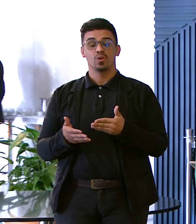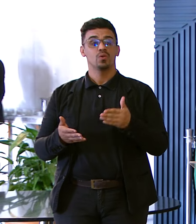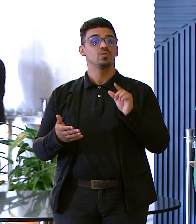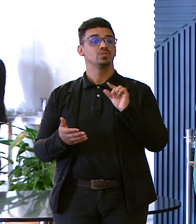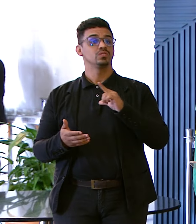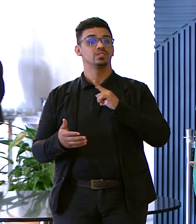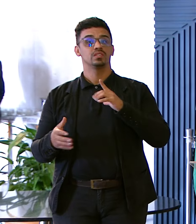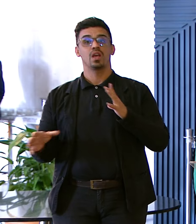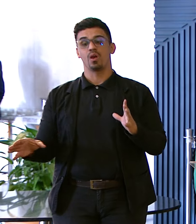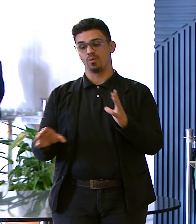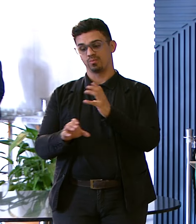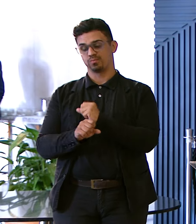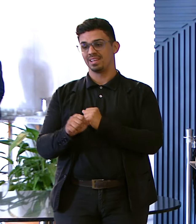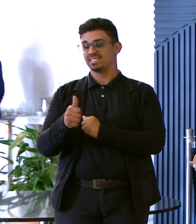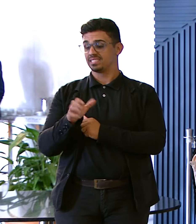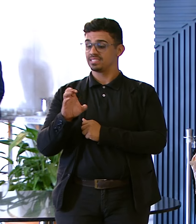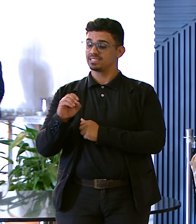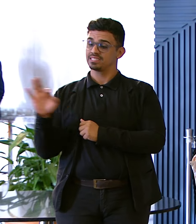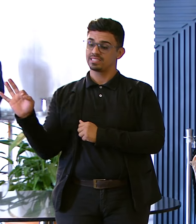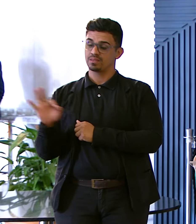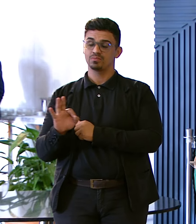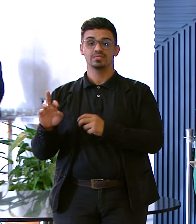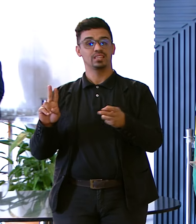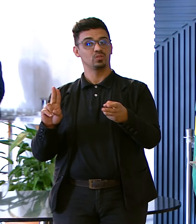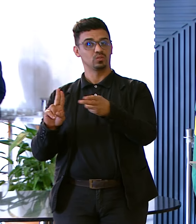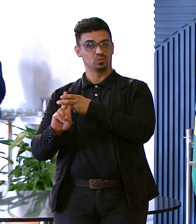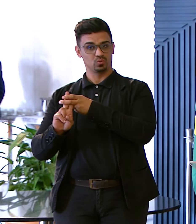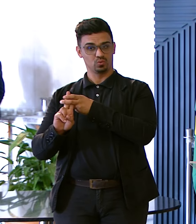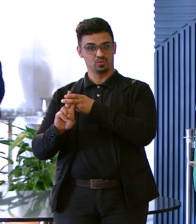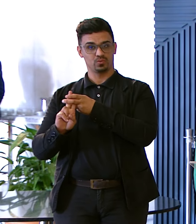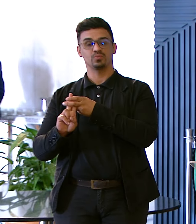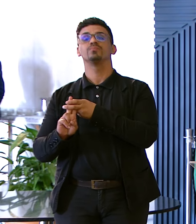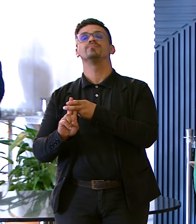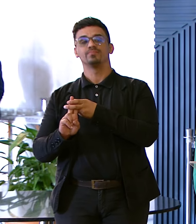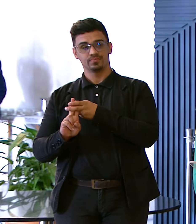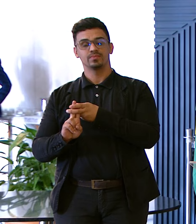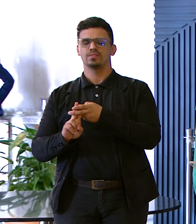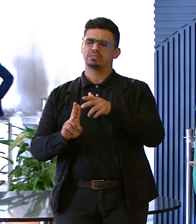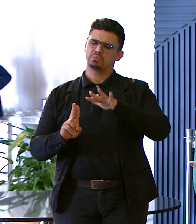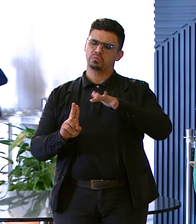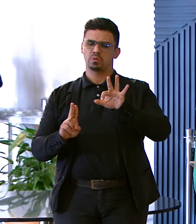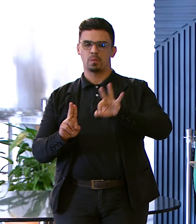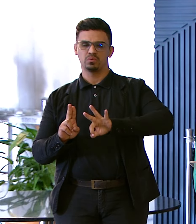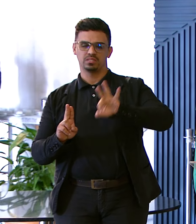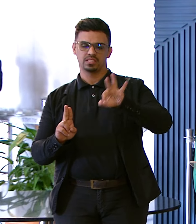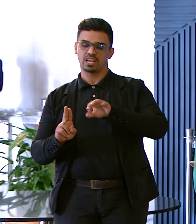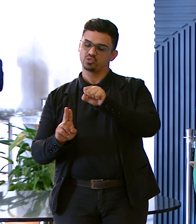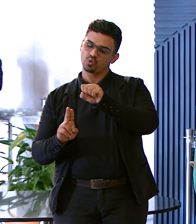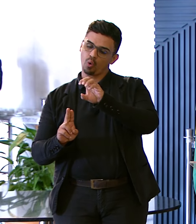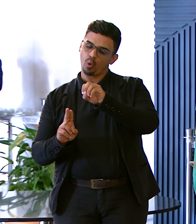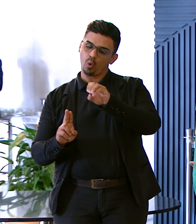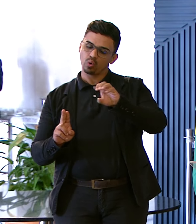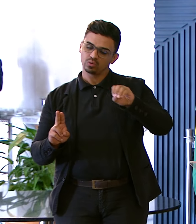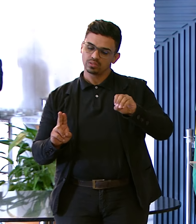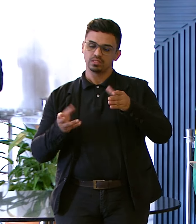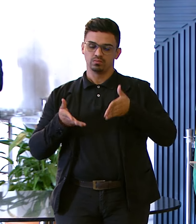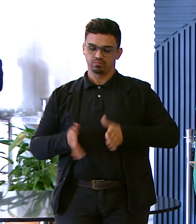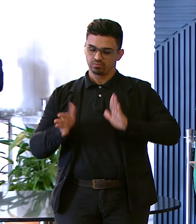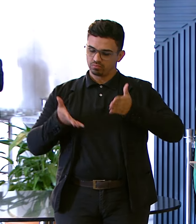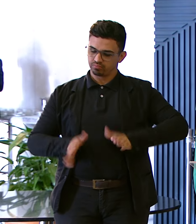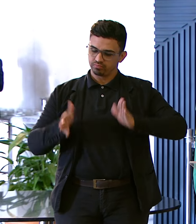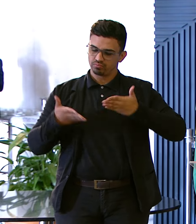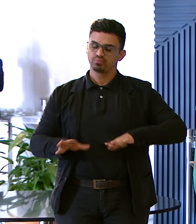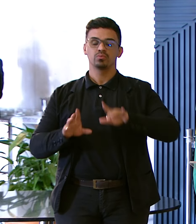100% SUS E fazemos Uma média De 800 De 400 partos por mês